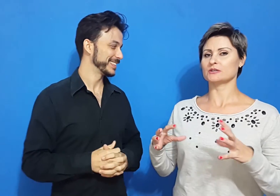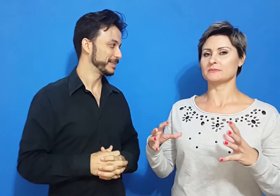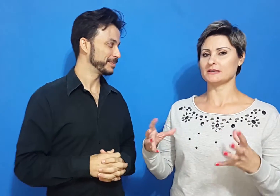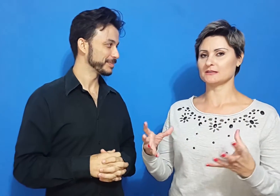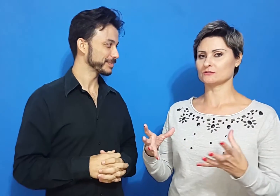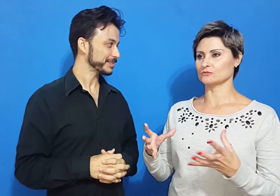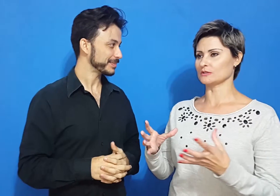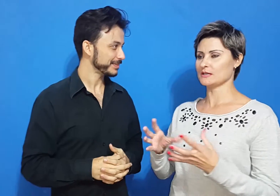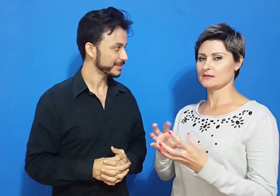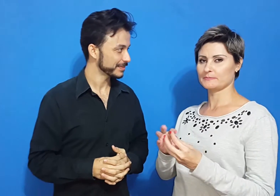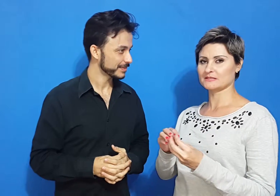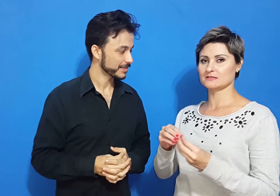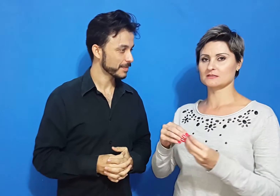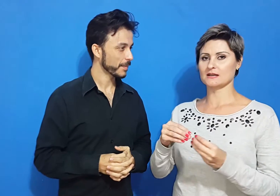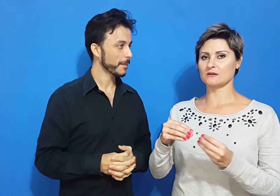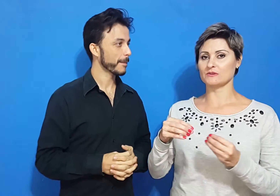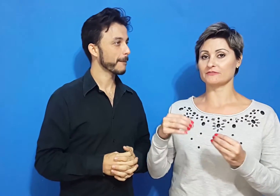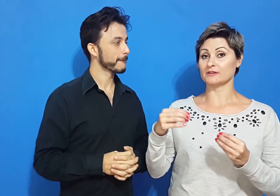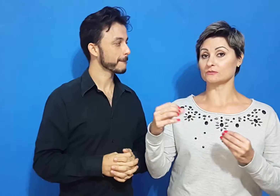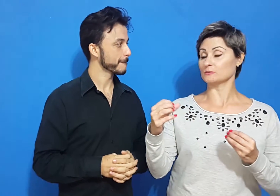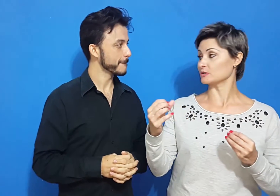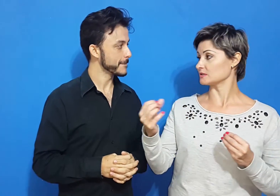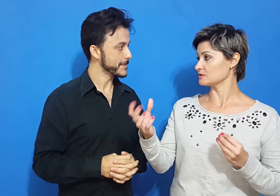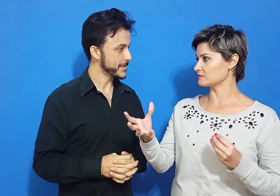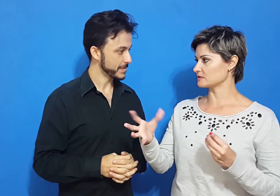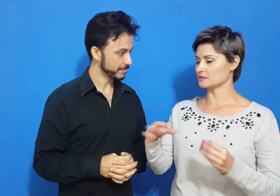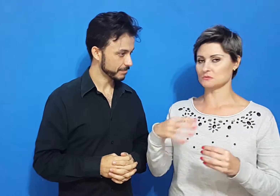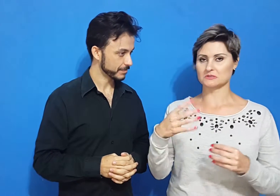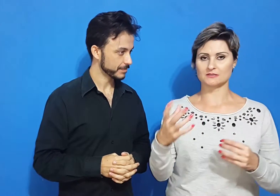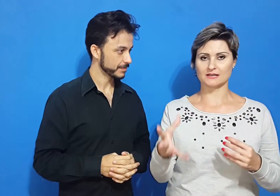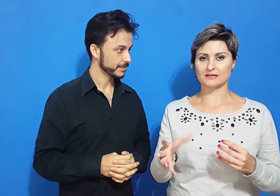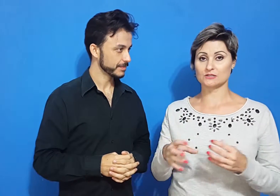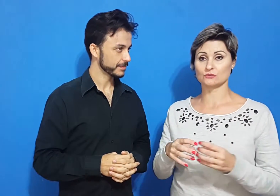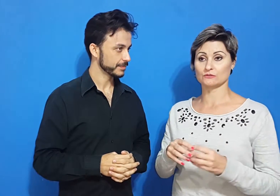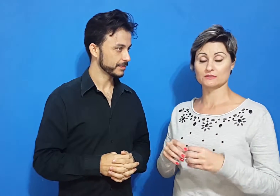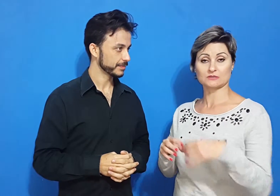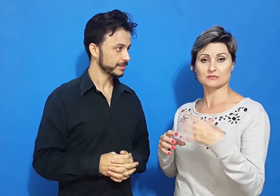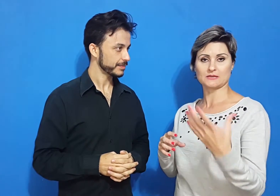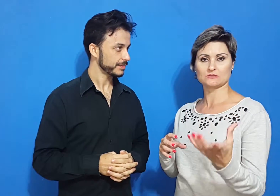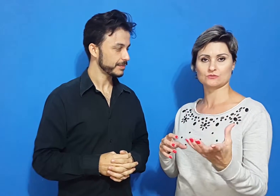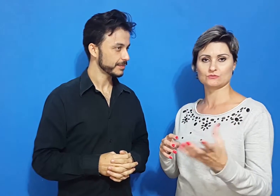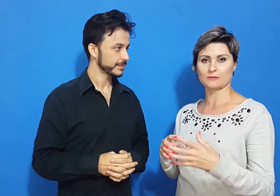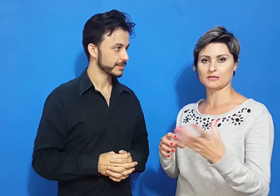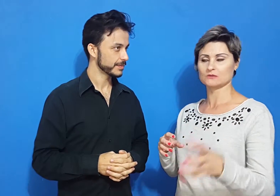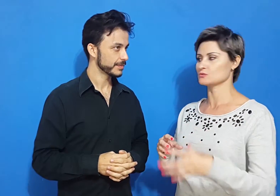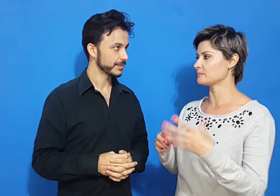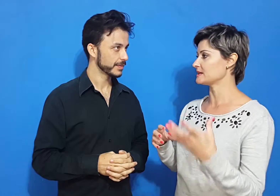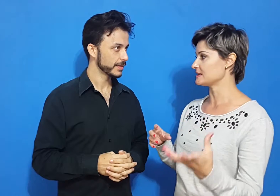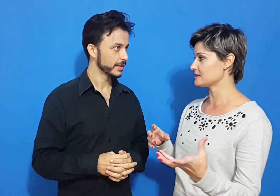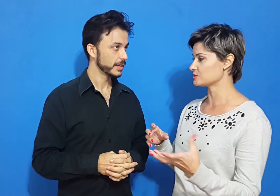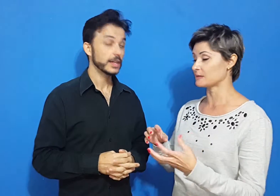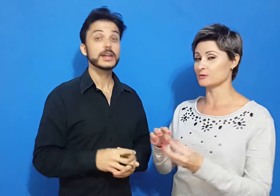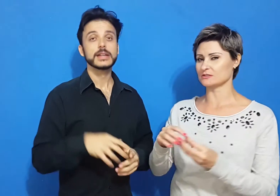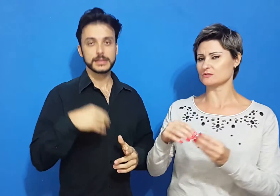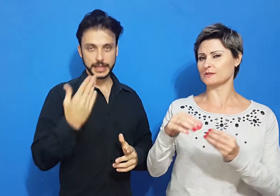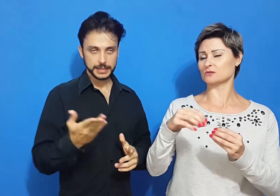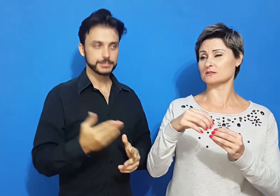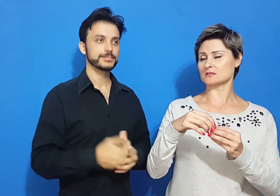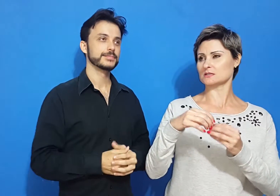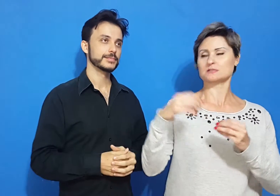planejamento, né? Pesquisar um evento importante que vai ter na sua cidade, ou talvez o casamento de um amigo, de um parente, né? Poxa, isso vai acontecer